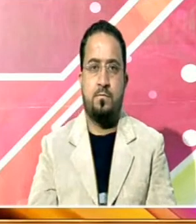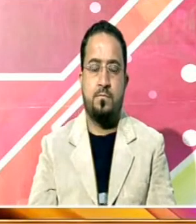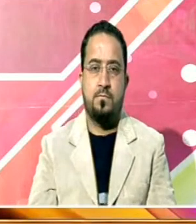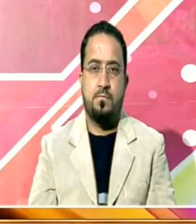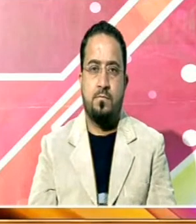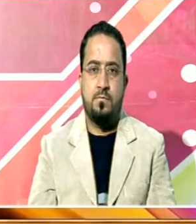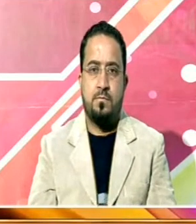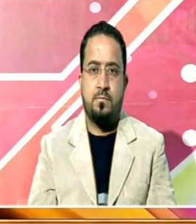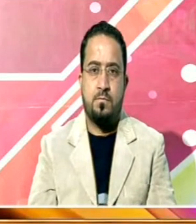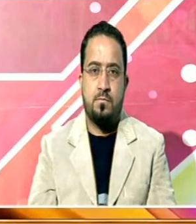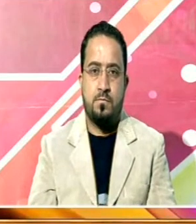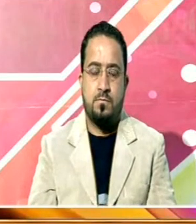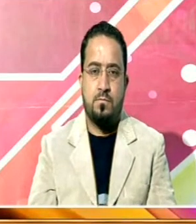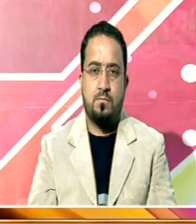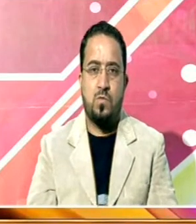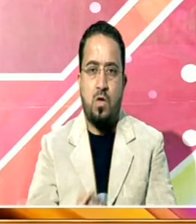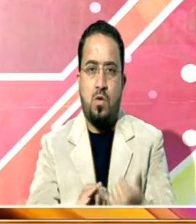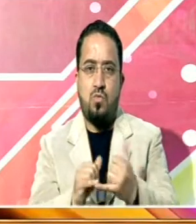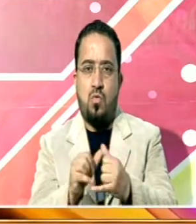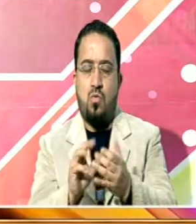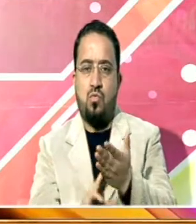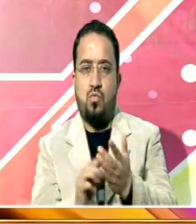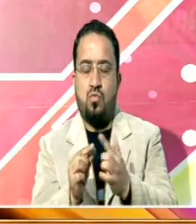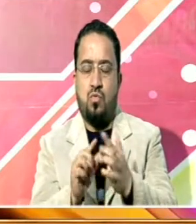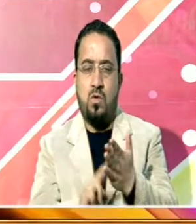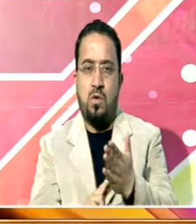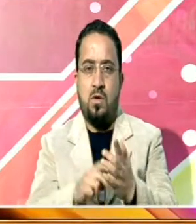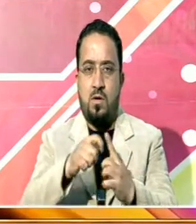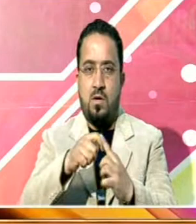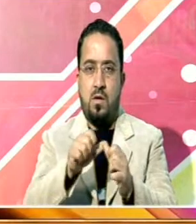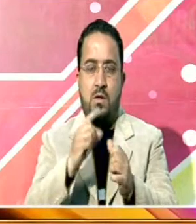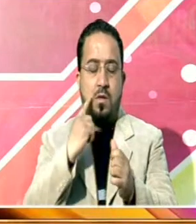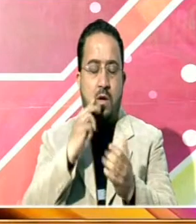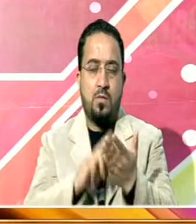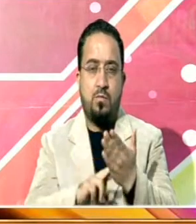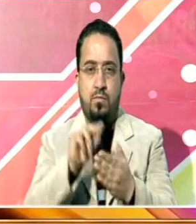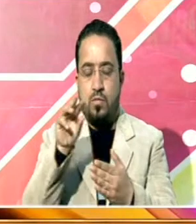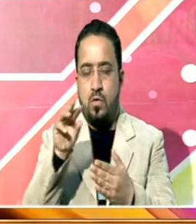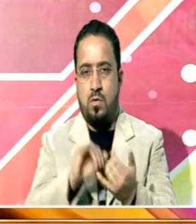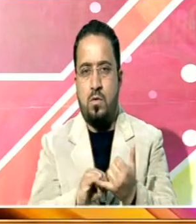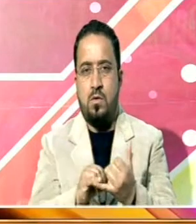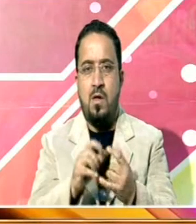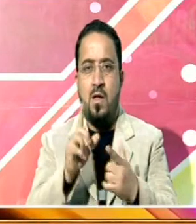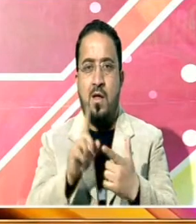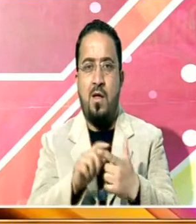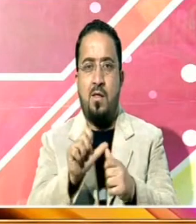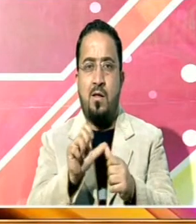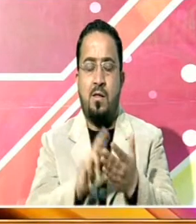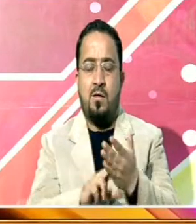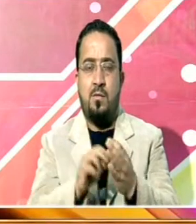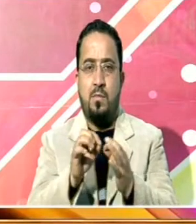ان میں خاص طور پر جناب صاحب سورہ آثار شریف شہری کلاش پورا آثار شریف لال بزار